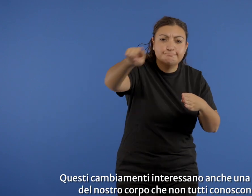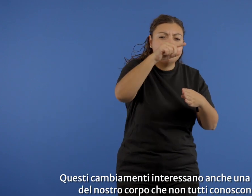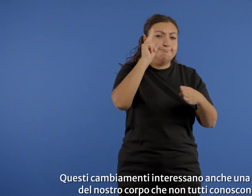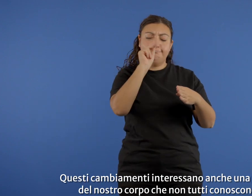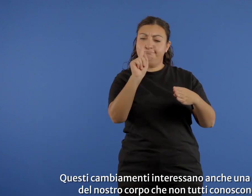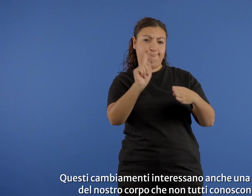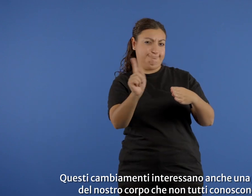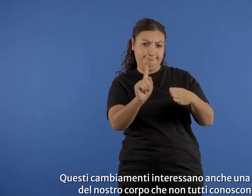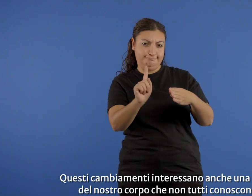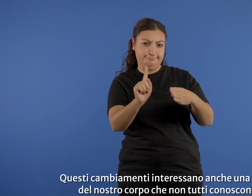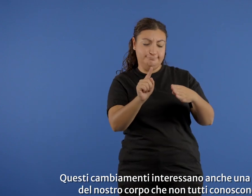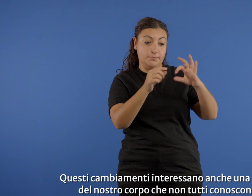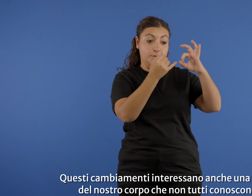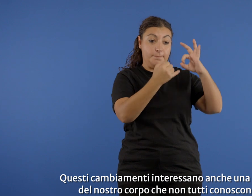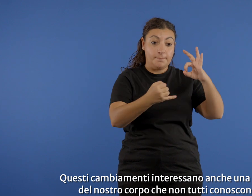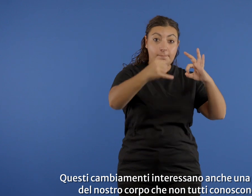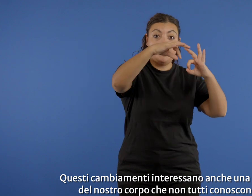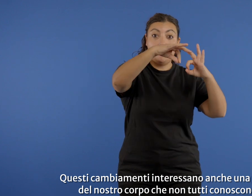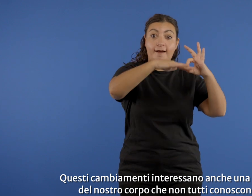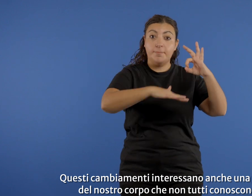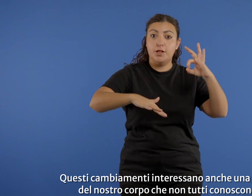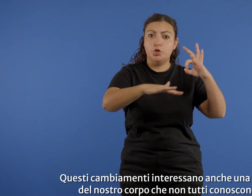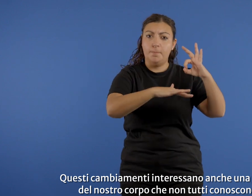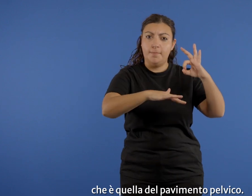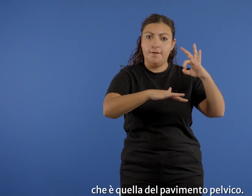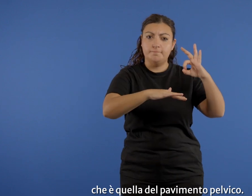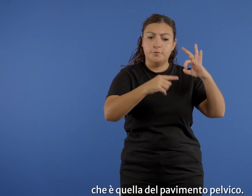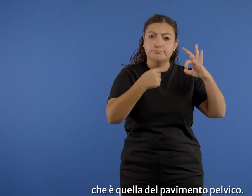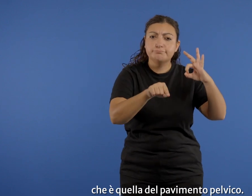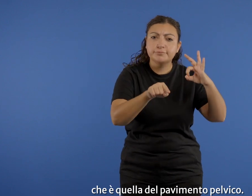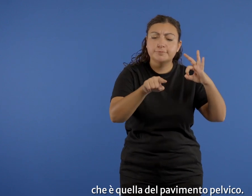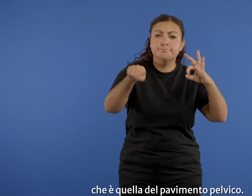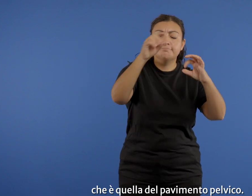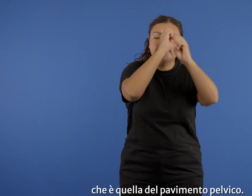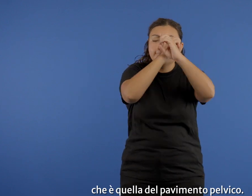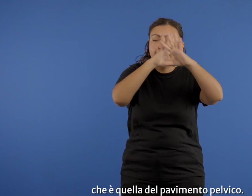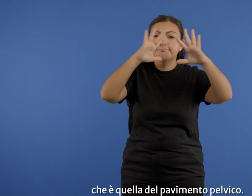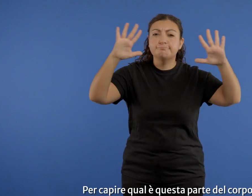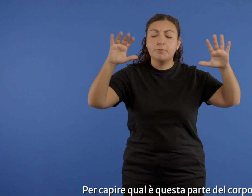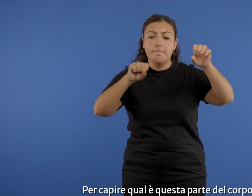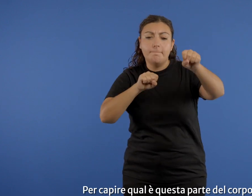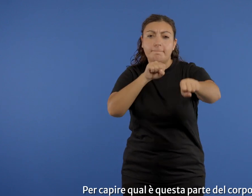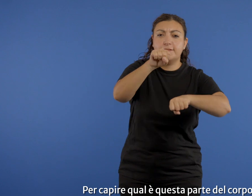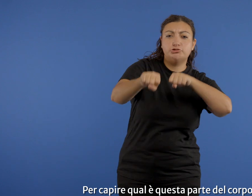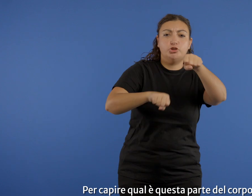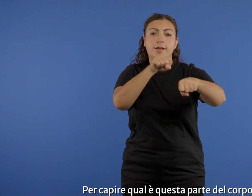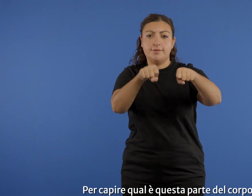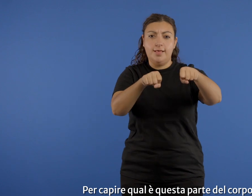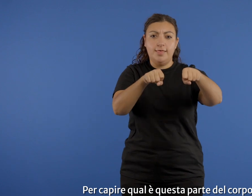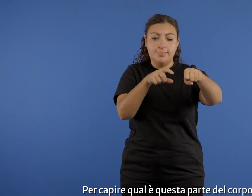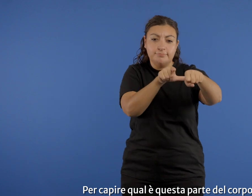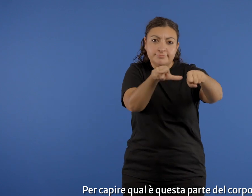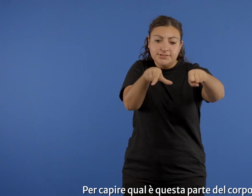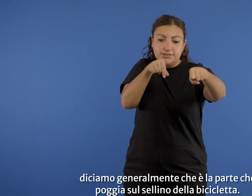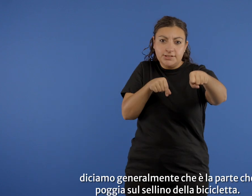interessano anche una parte del nostro corpo che non tutti conoscono, che è quella del pavimento pelvico. Per capire qual è questa